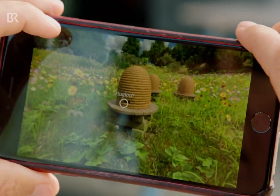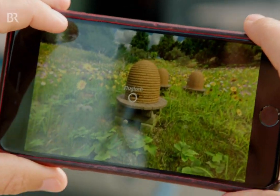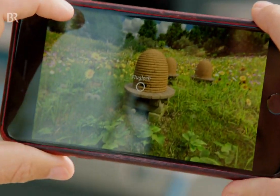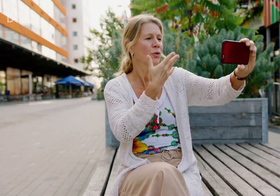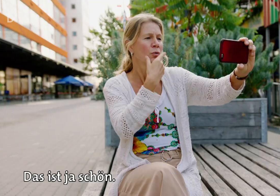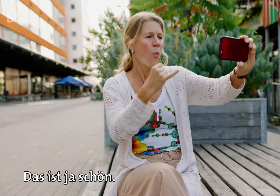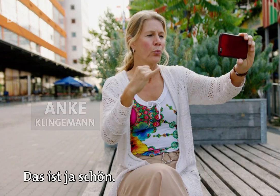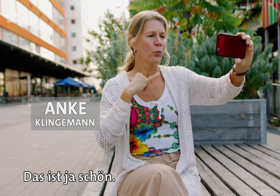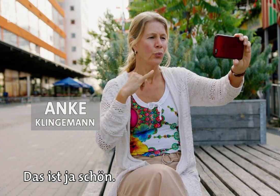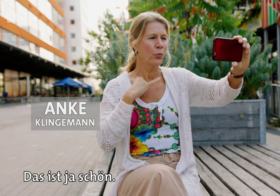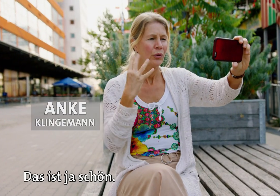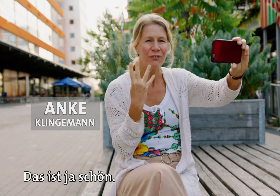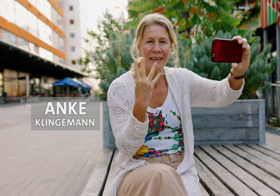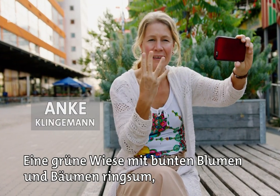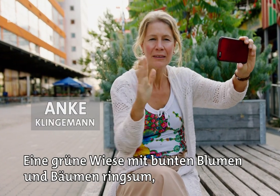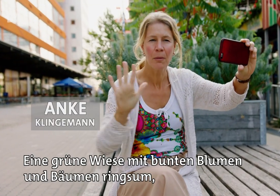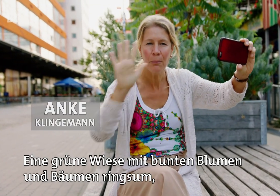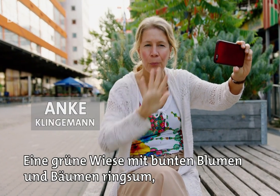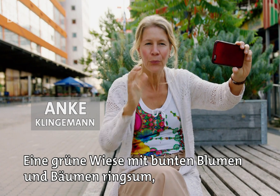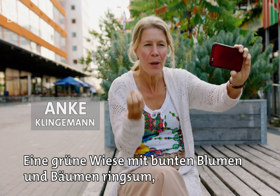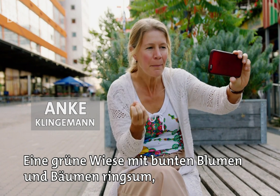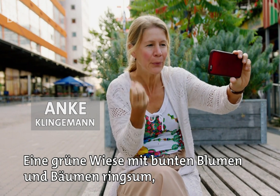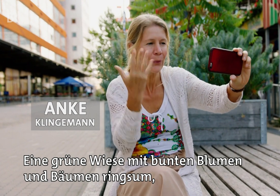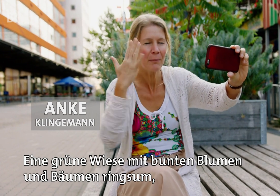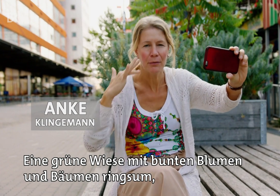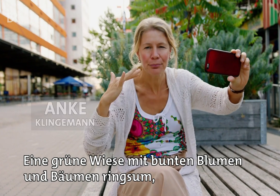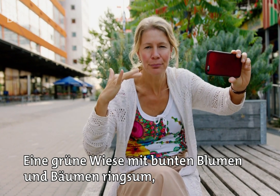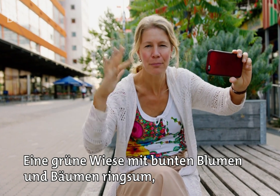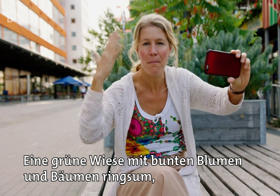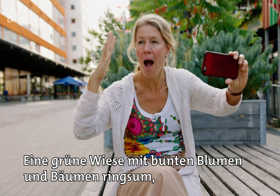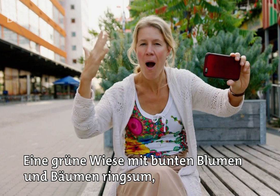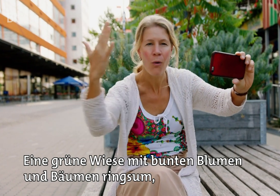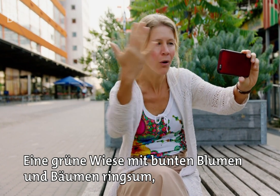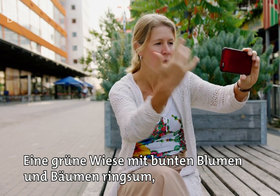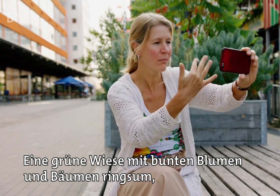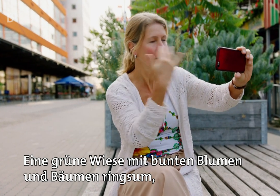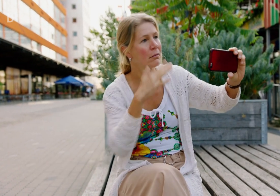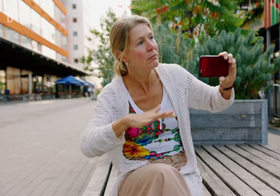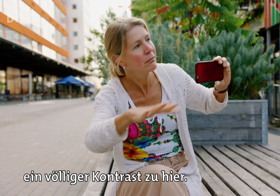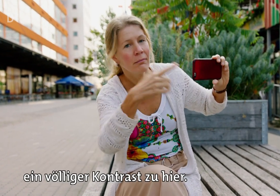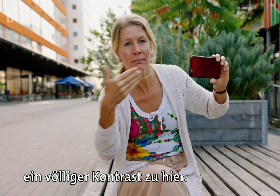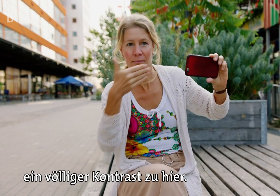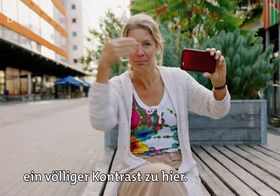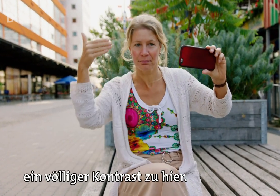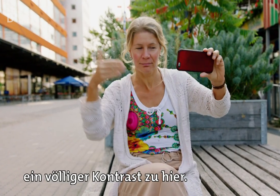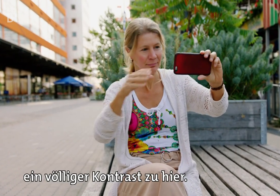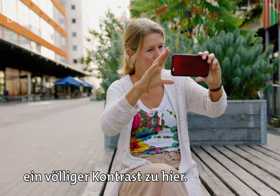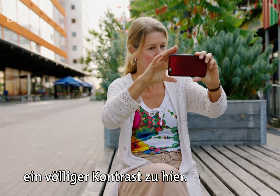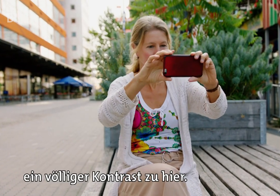Das ist ja schön, eine grüne Wiese. Mit bunten Blumen und Bäumen ringsum. Ein völliger Kontrast zu hier.